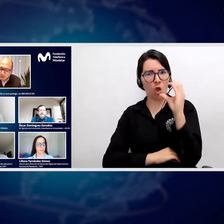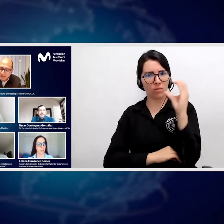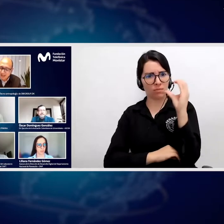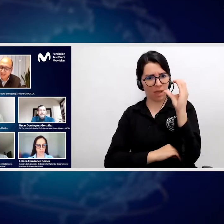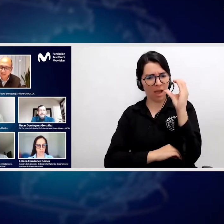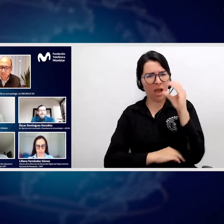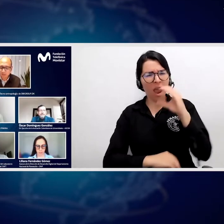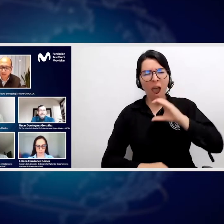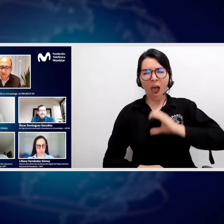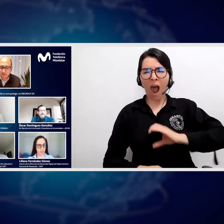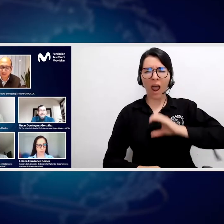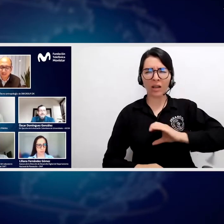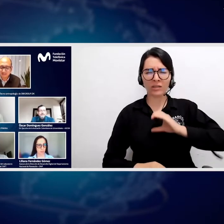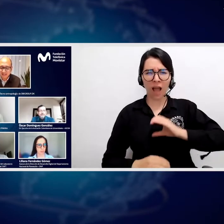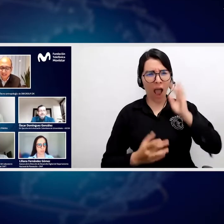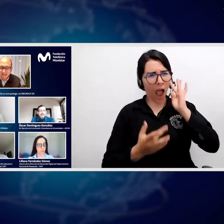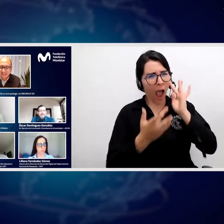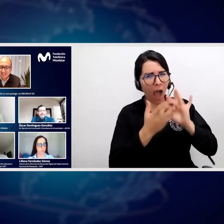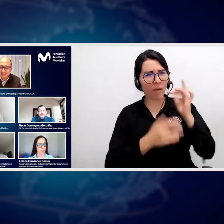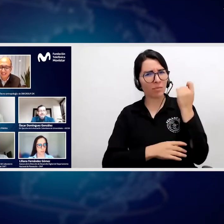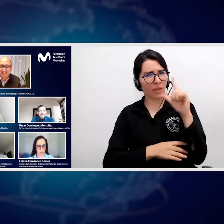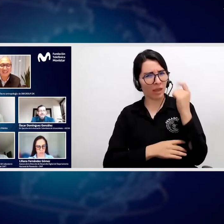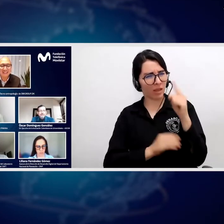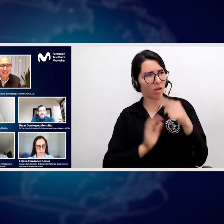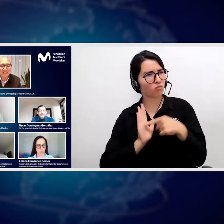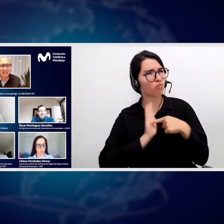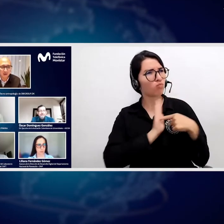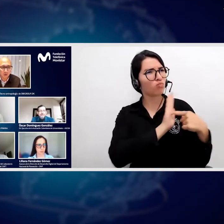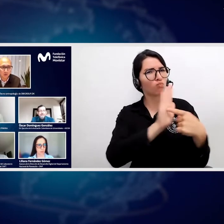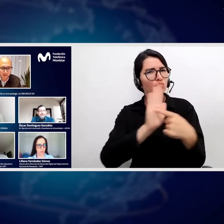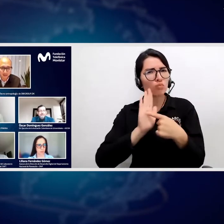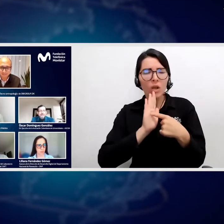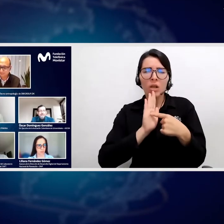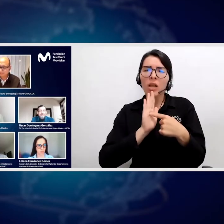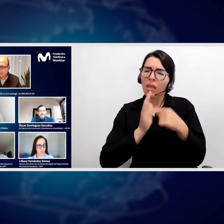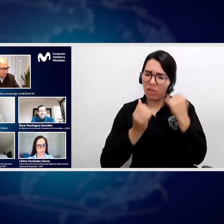¿Y por qué es importante definir la identidad digital de Colombia?